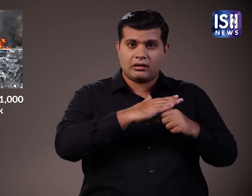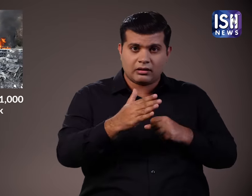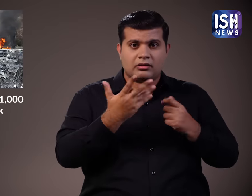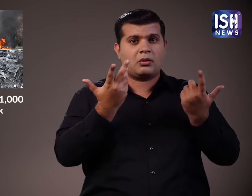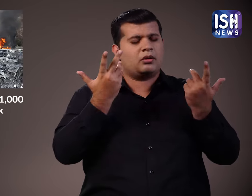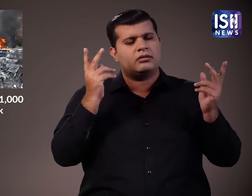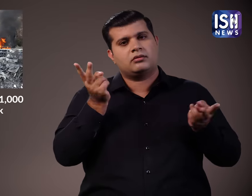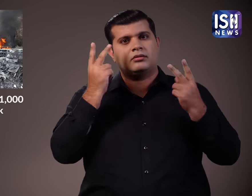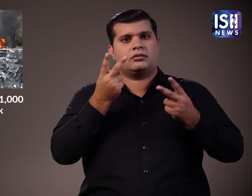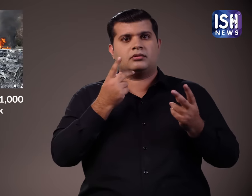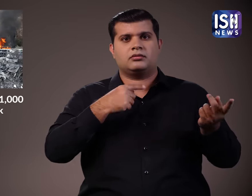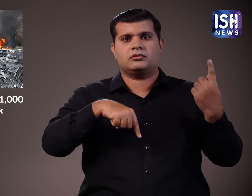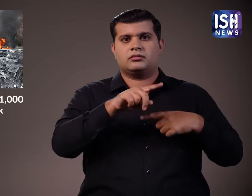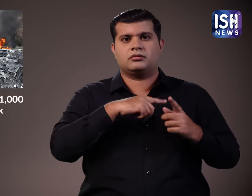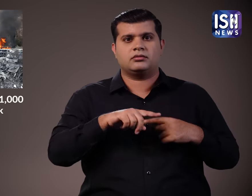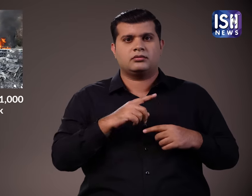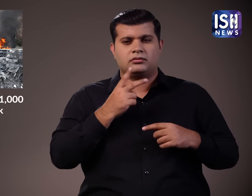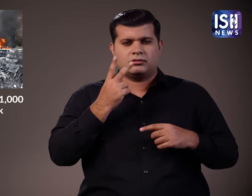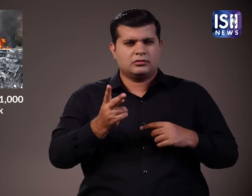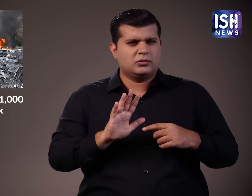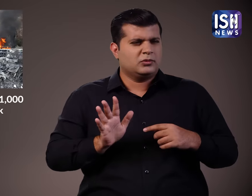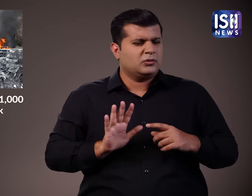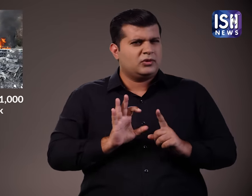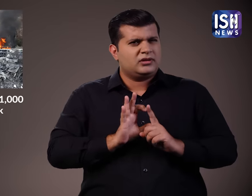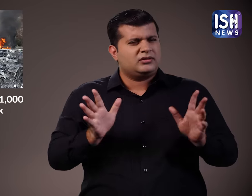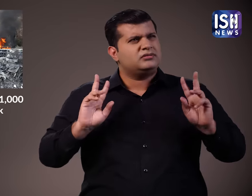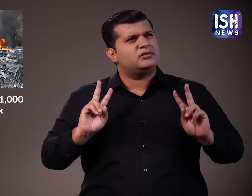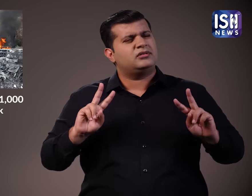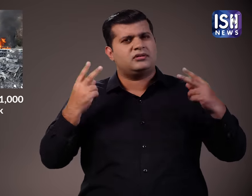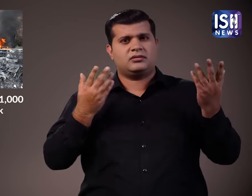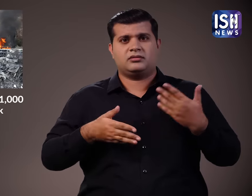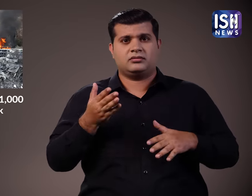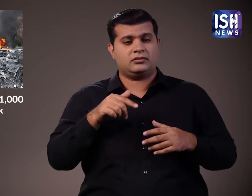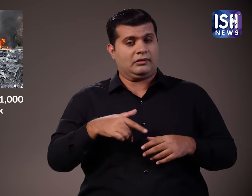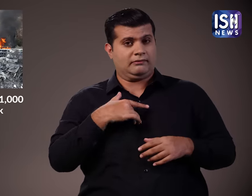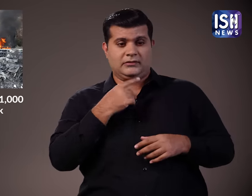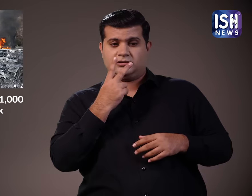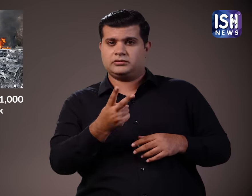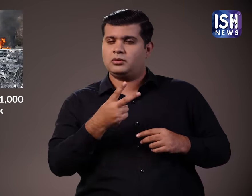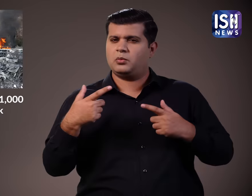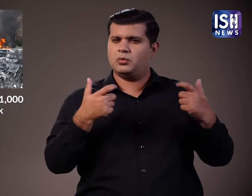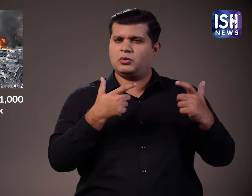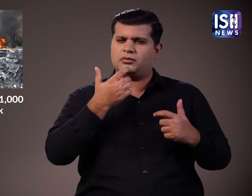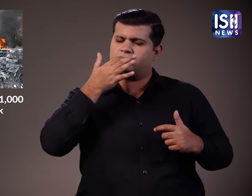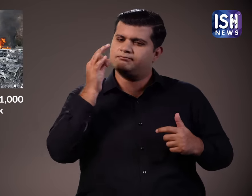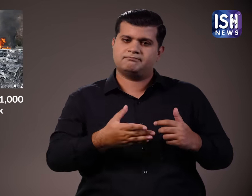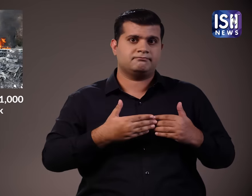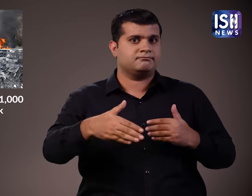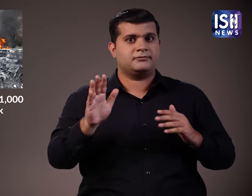कोई नहीं जानता के वे बंदों को के साथ क्या करने की योजना बना रहे है यूद किस्तिती दिन बादिन बिगर्दी जा